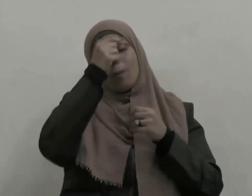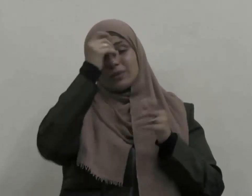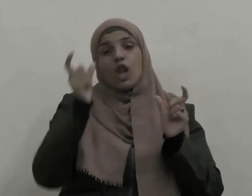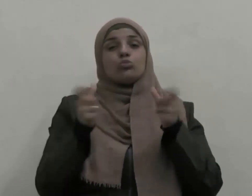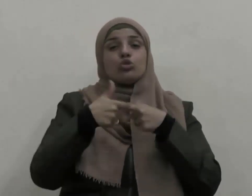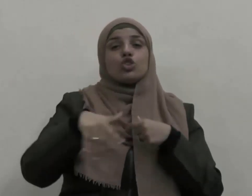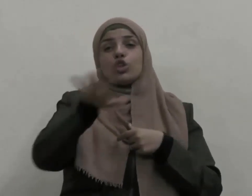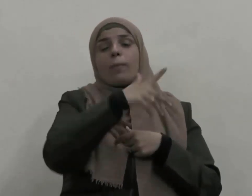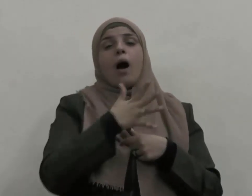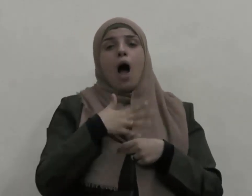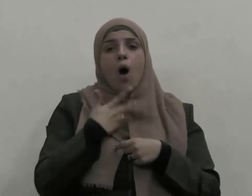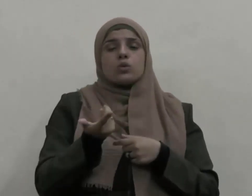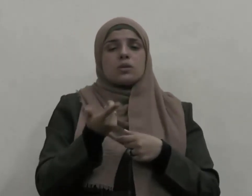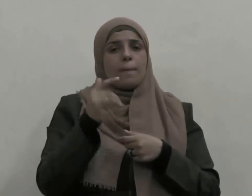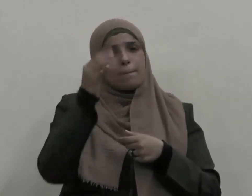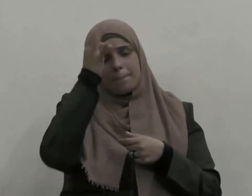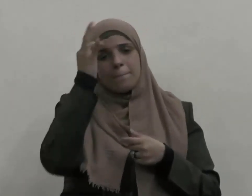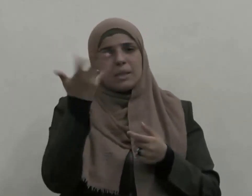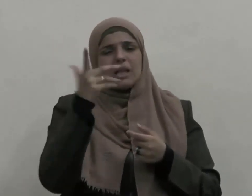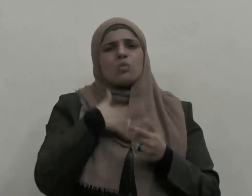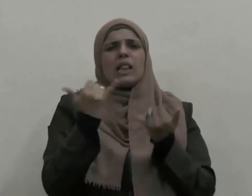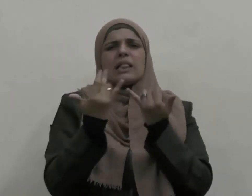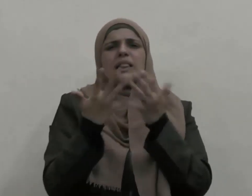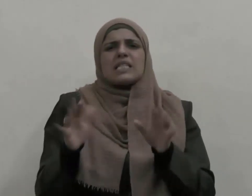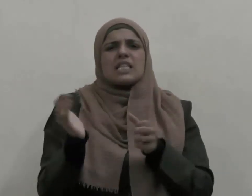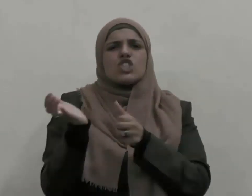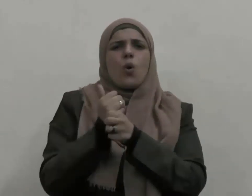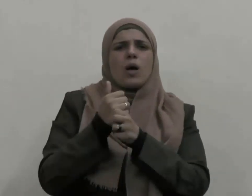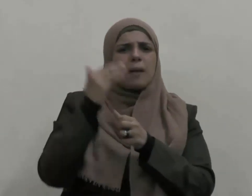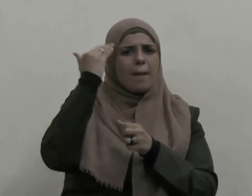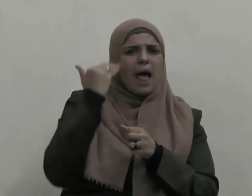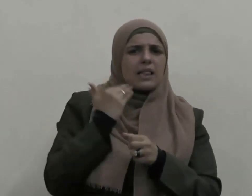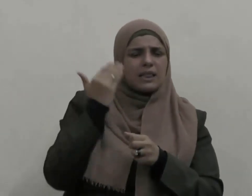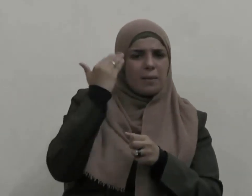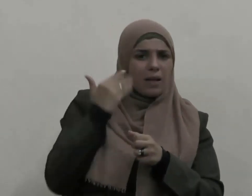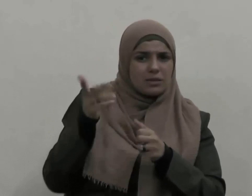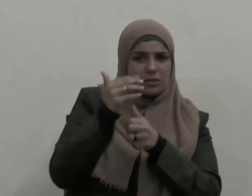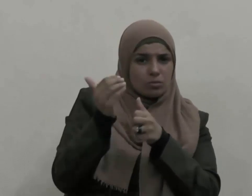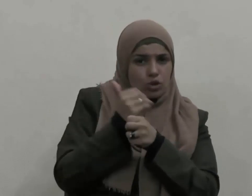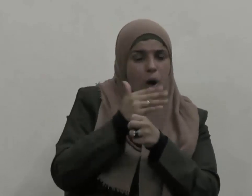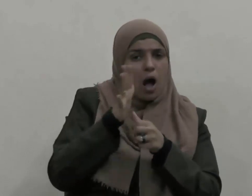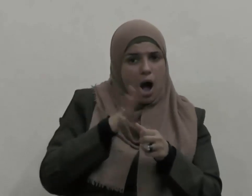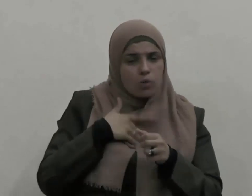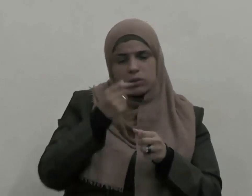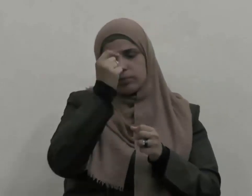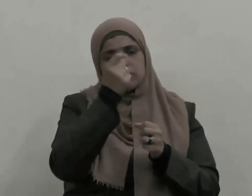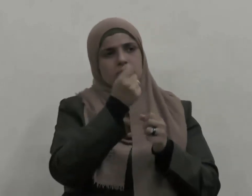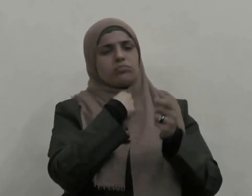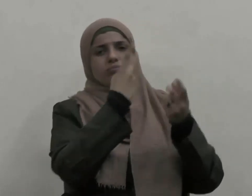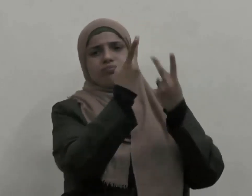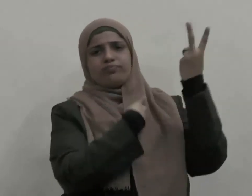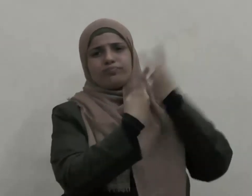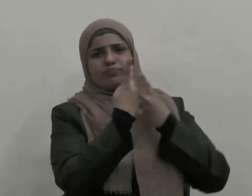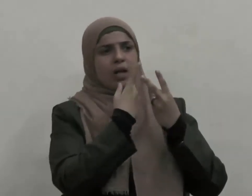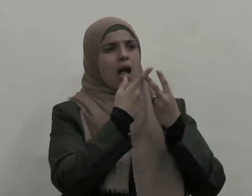لتيسير زواج المعسرين وسد الدين عن المدينين وتفريج كروب